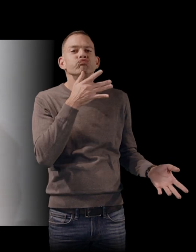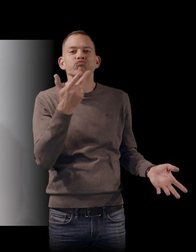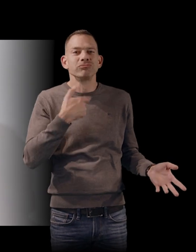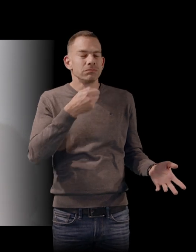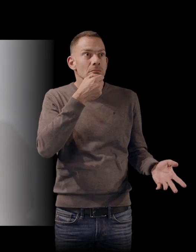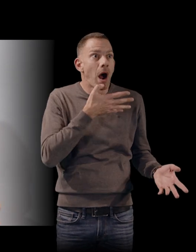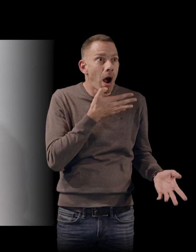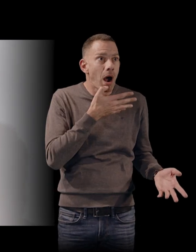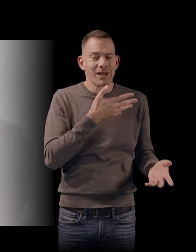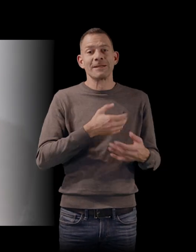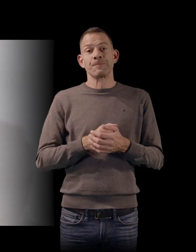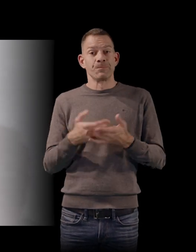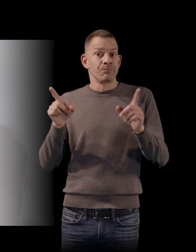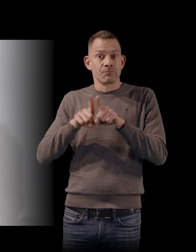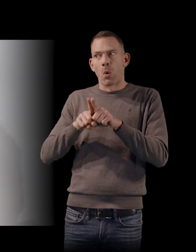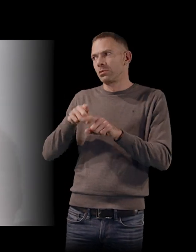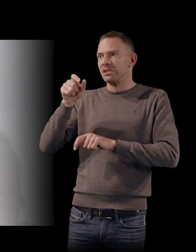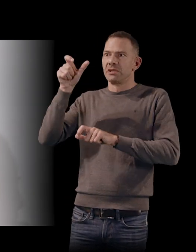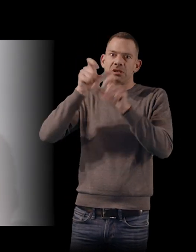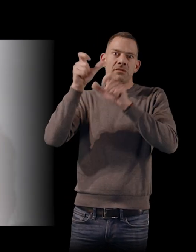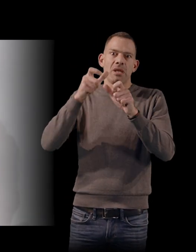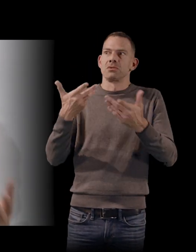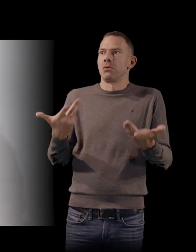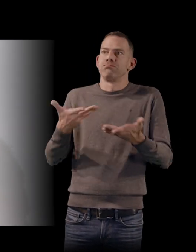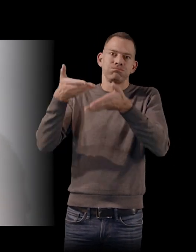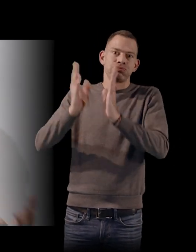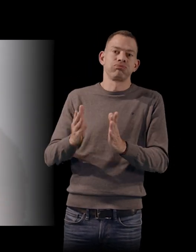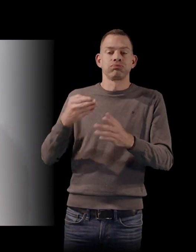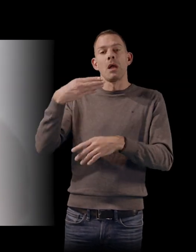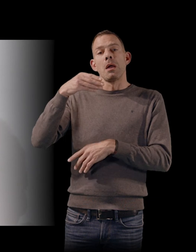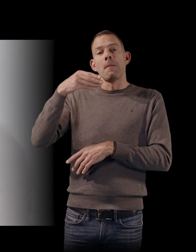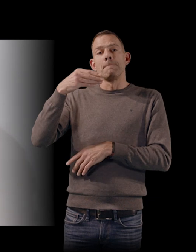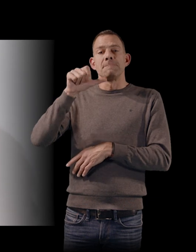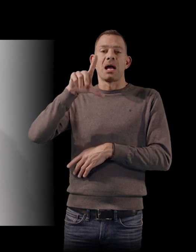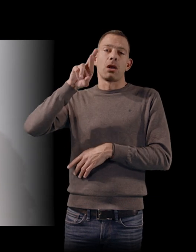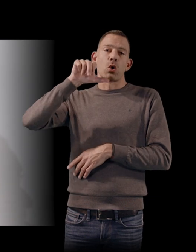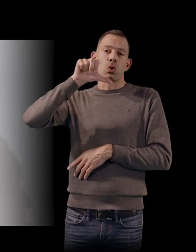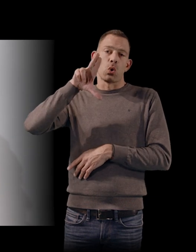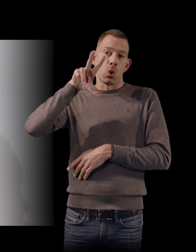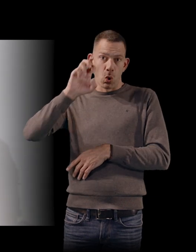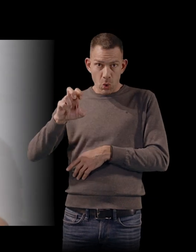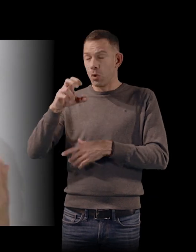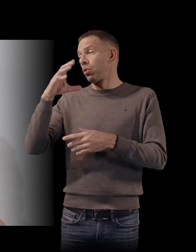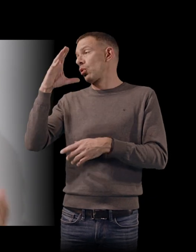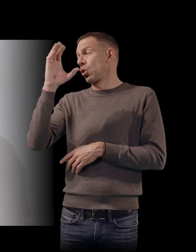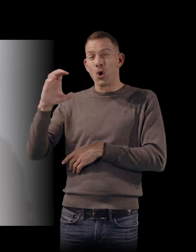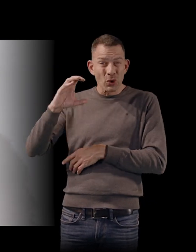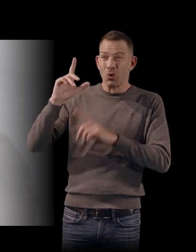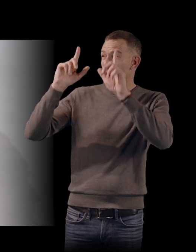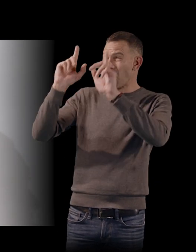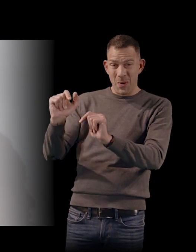ceux qui étaient les grands décideurs de l'époque, Malraux, Cocteau, ils sont là. Donc, tout ça, ça m'a fait beaucoup travailler l